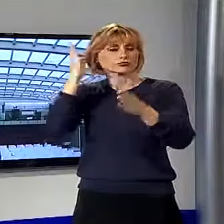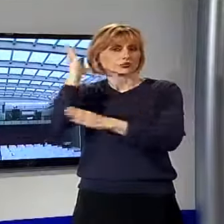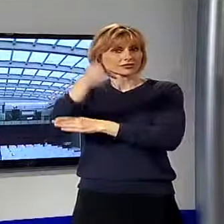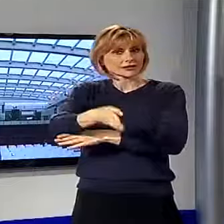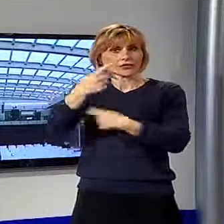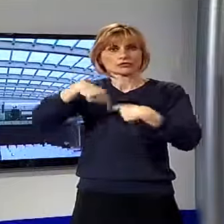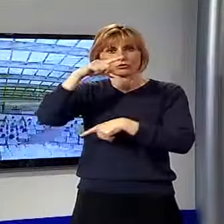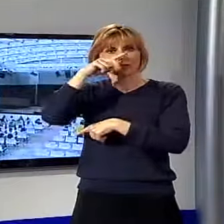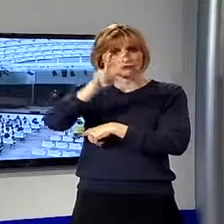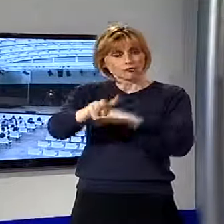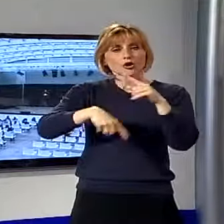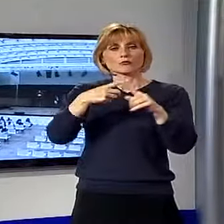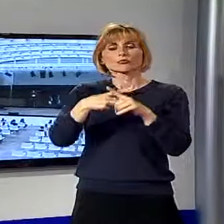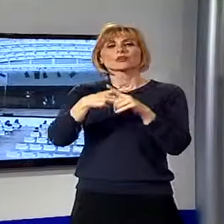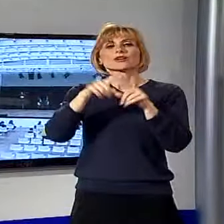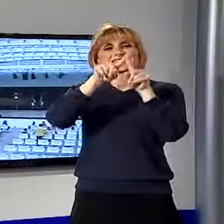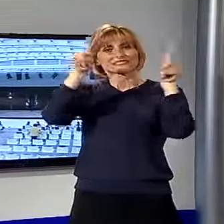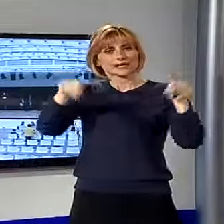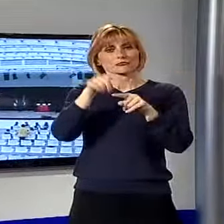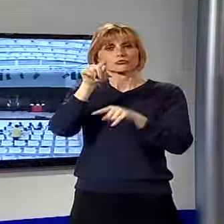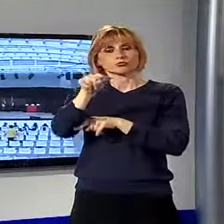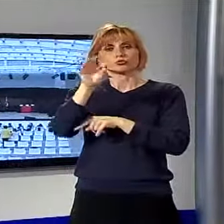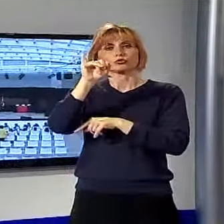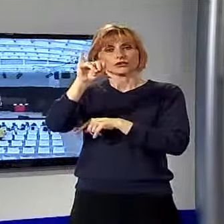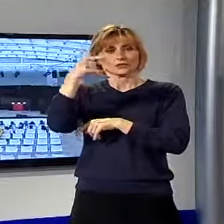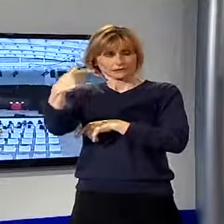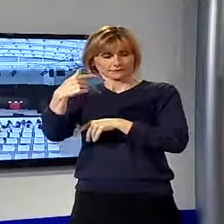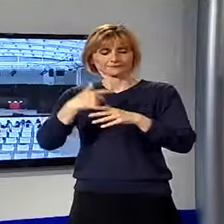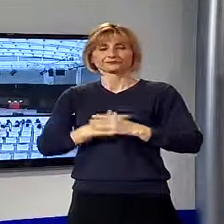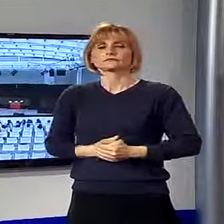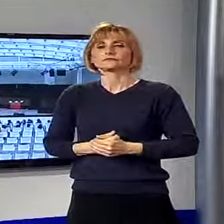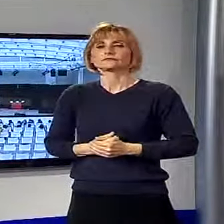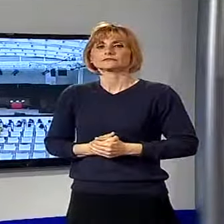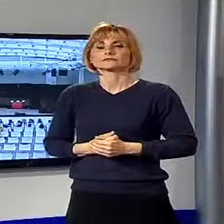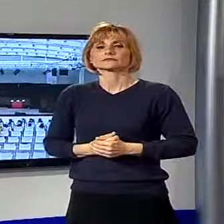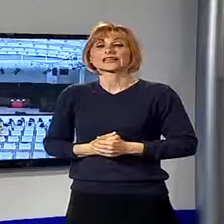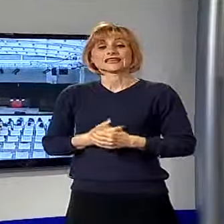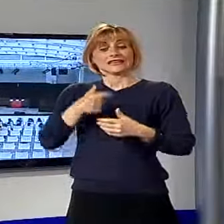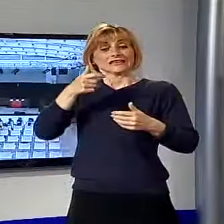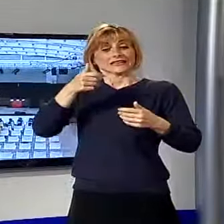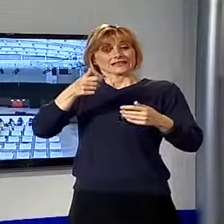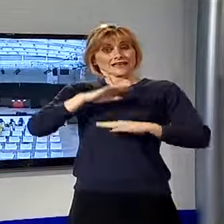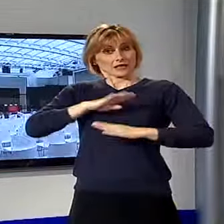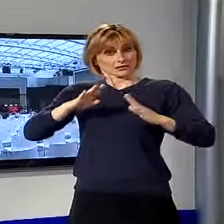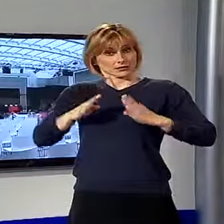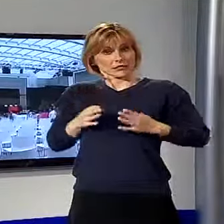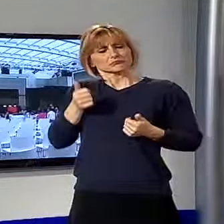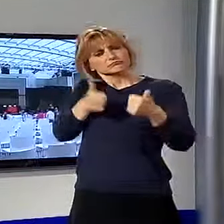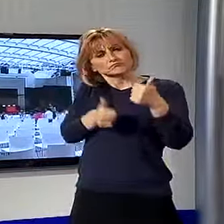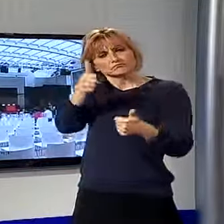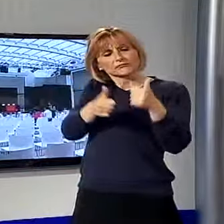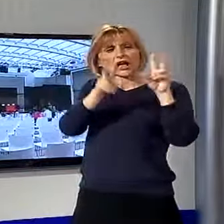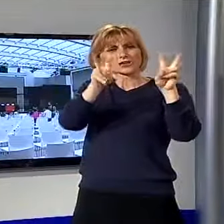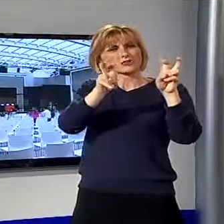dallo schermo.it tramite Twitter con l'hashtag OcchialSindaco. I candidati si confronteranno tra vari temi della campagna